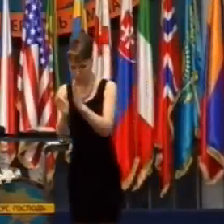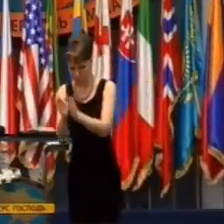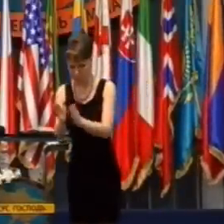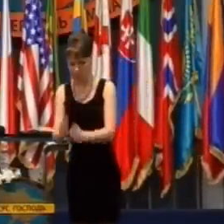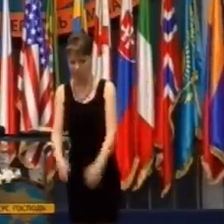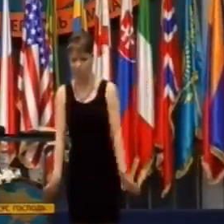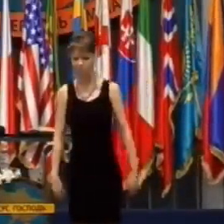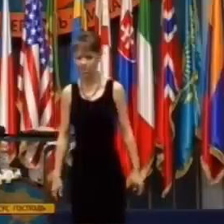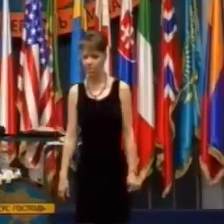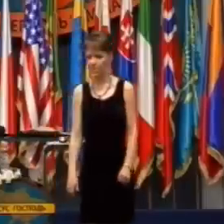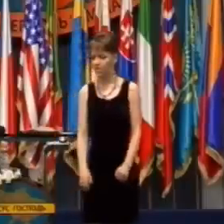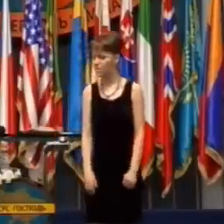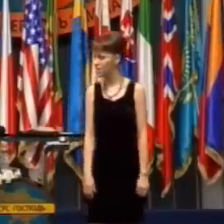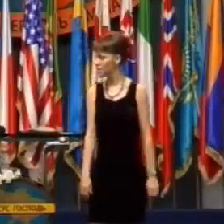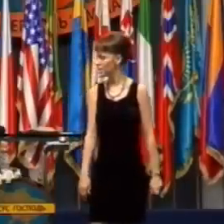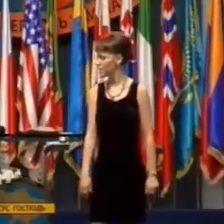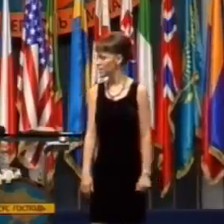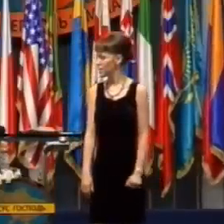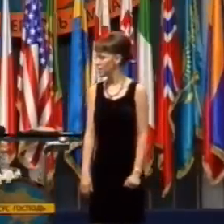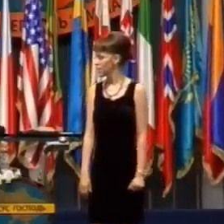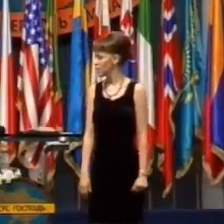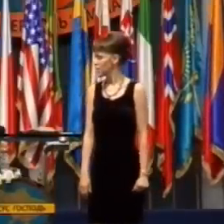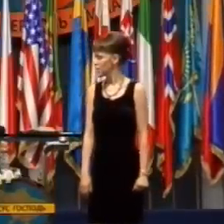zameraná energia na druhej strane.